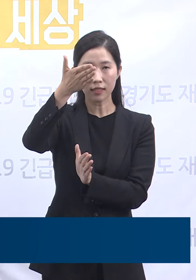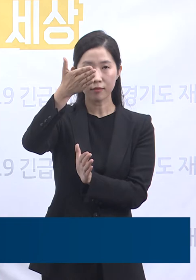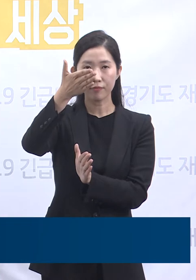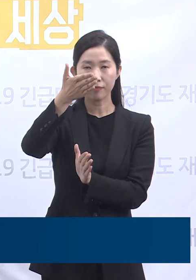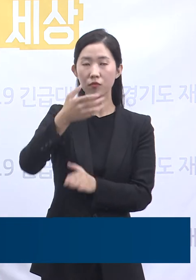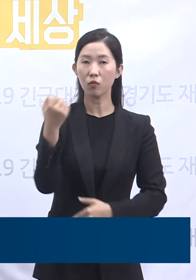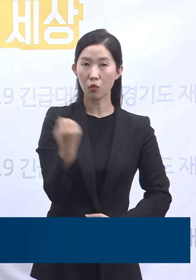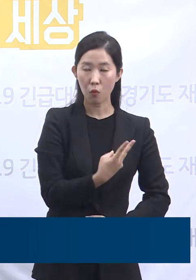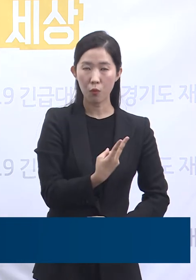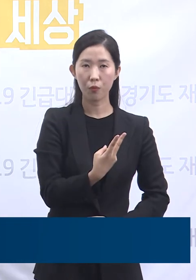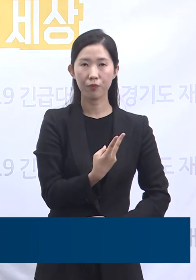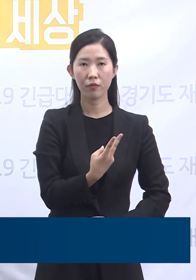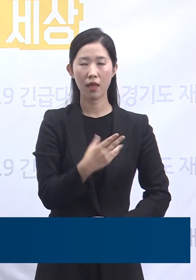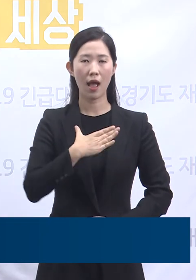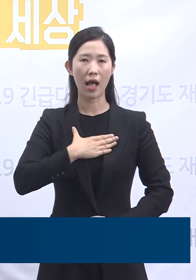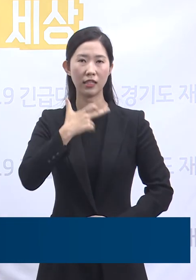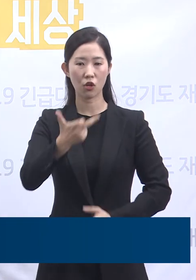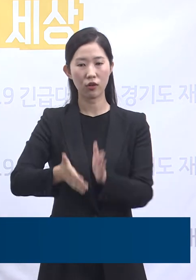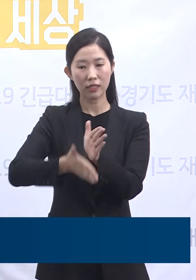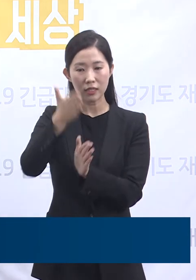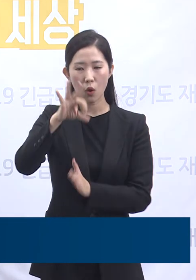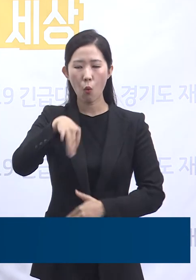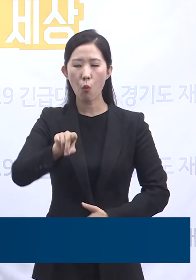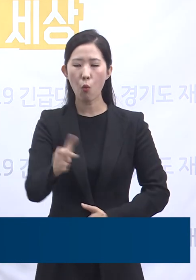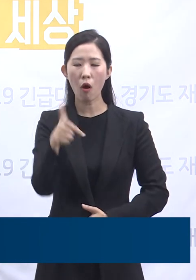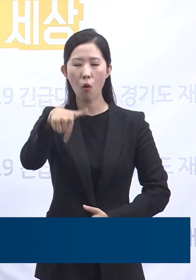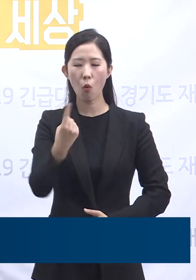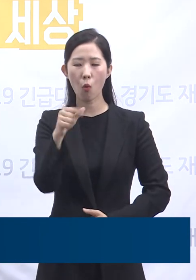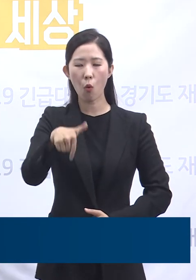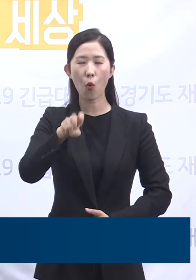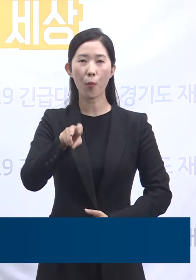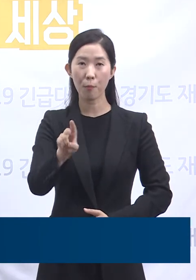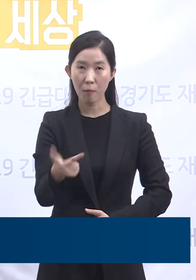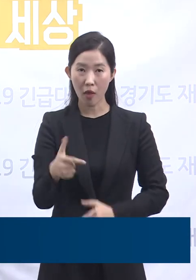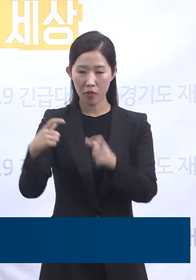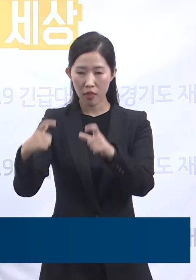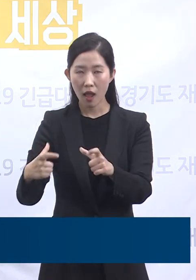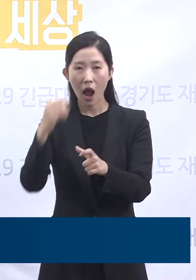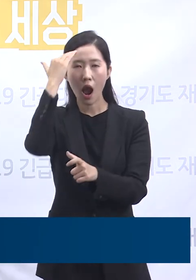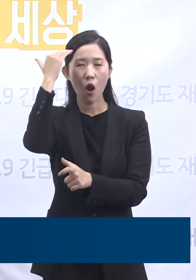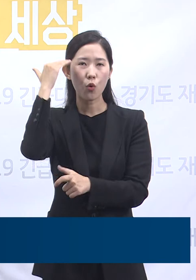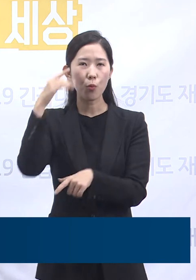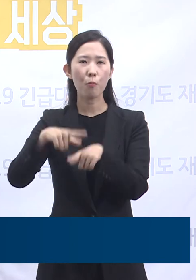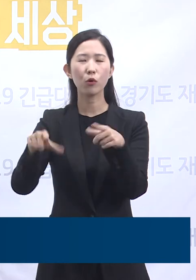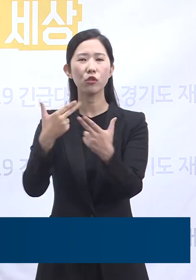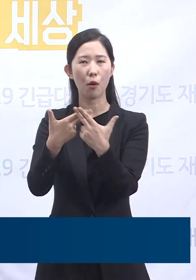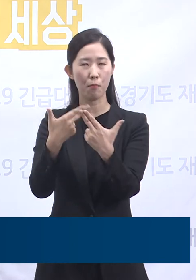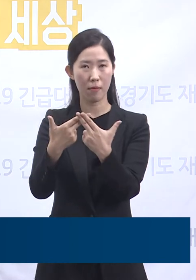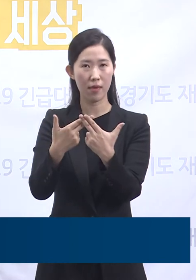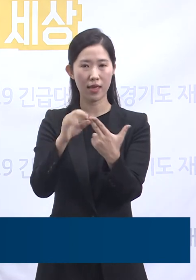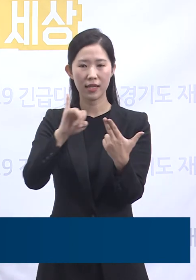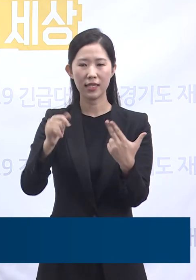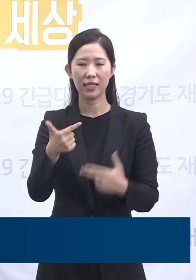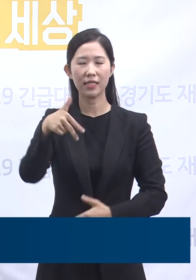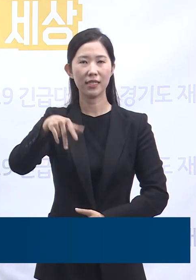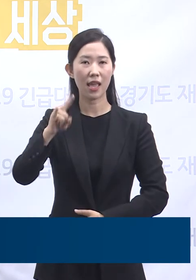그리고 안성시 원곡면 소재 한국표준협회 인재개발원에 총 7